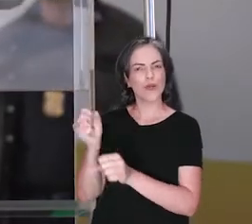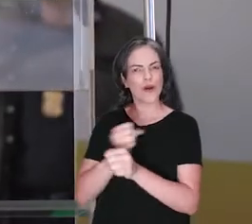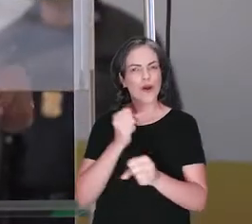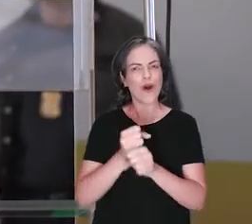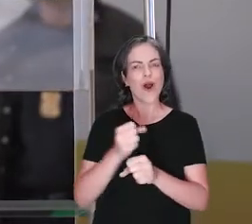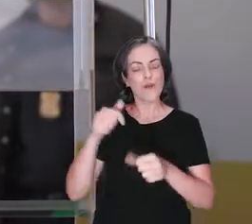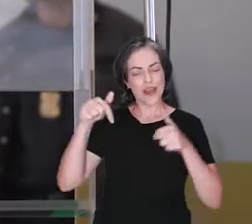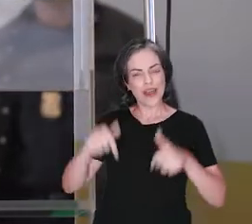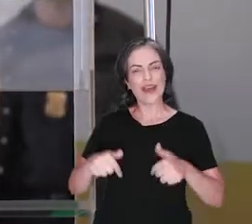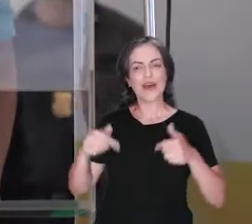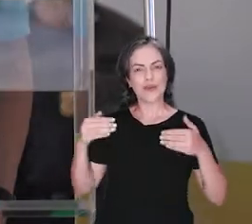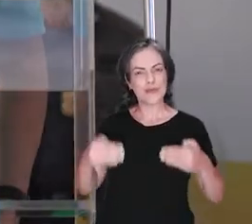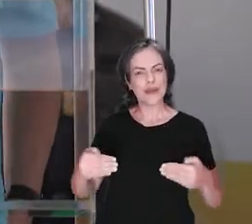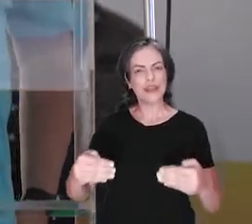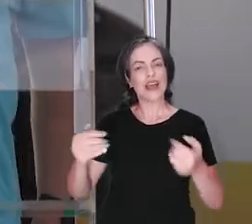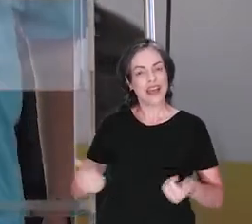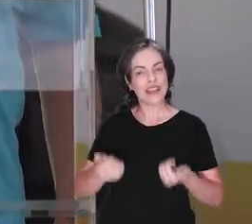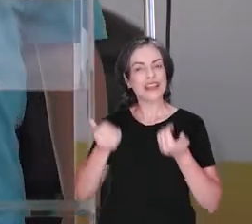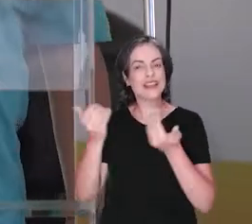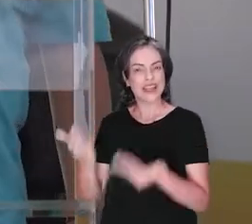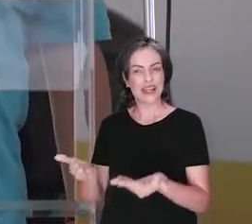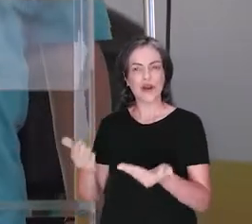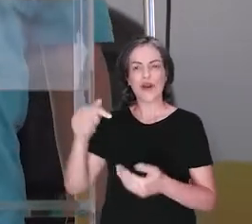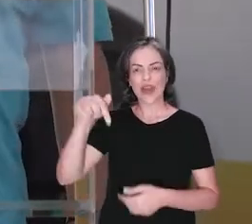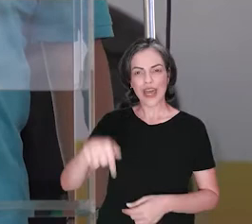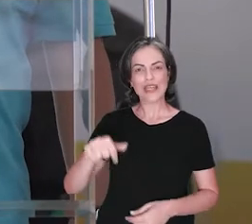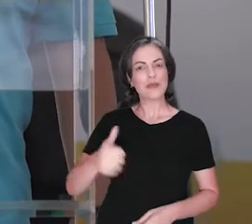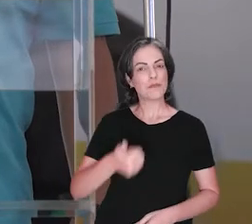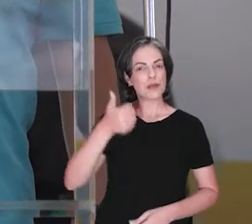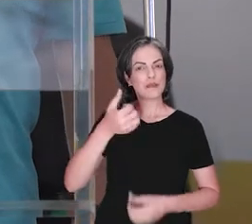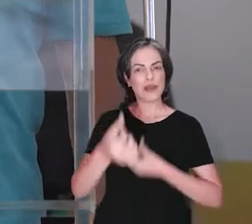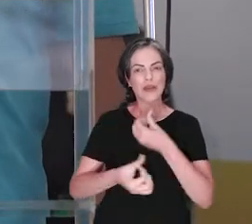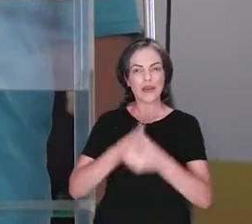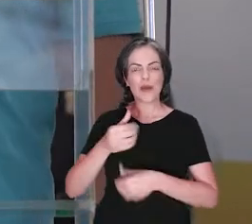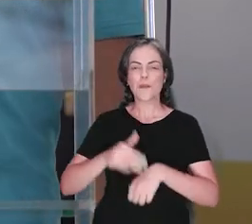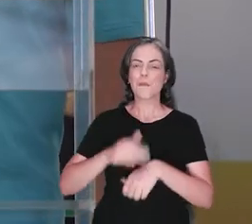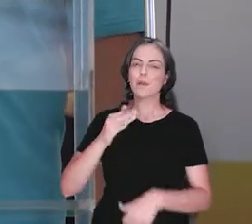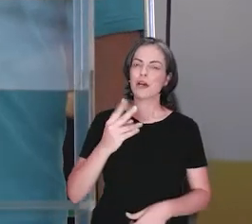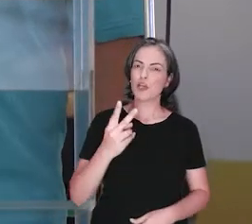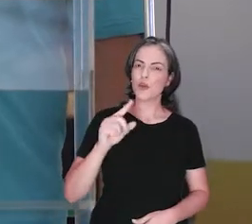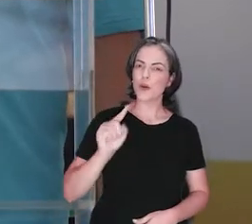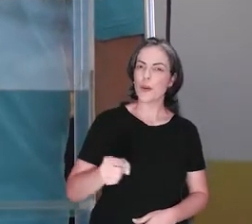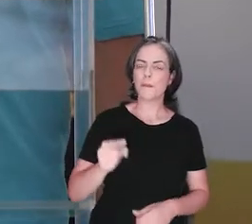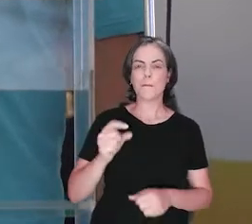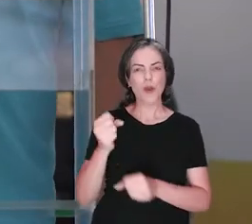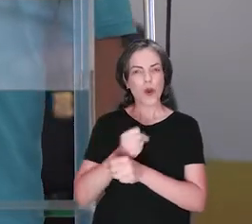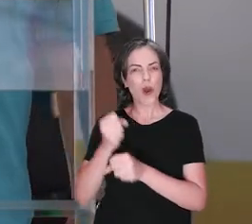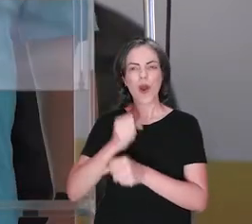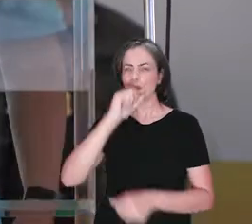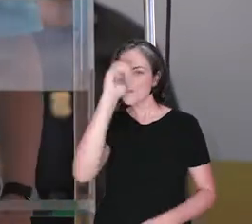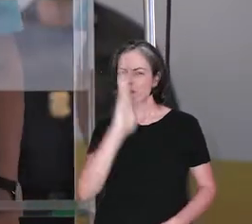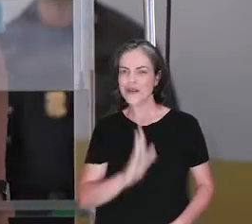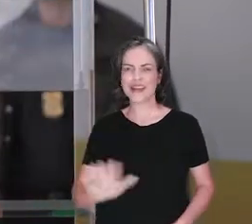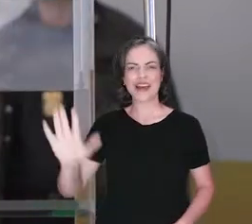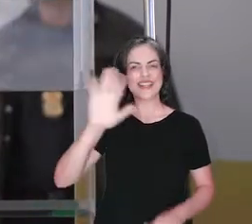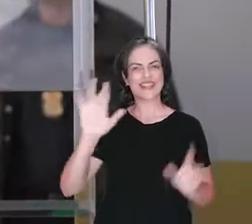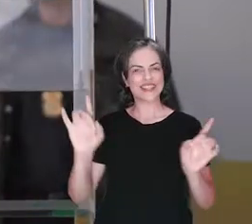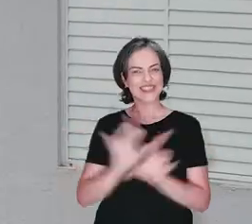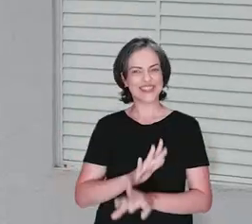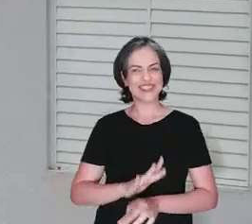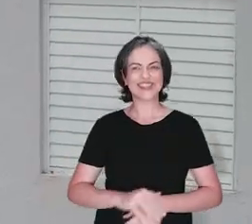Só o nosso ministério, senhor presidente, entregou neste primeiro semestre mais de 2 mil obras por todo o Brasil.